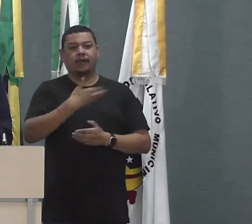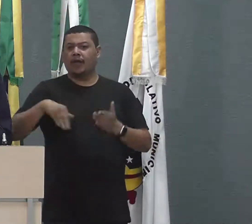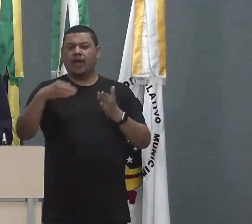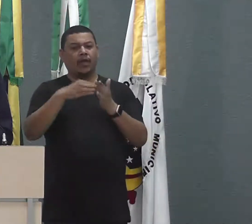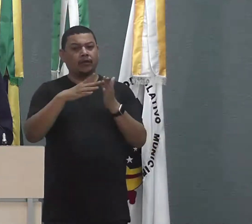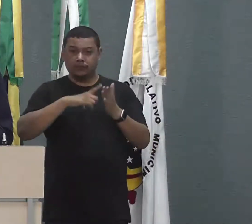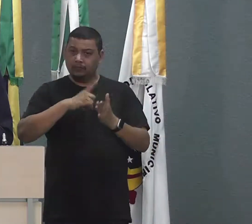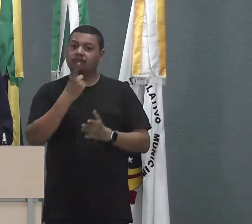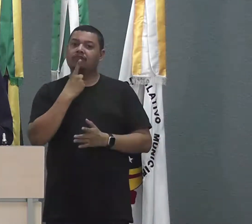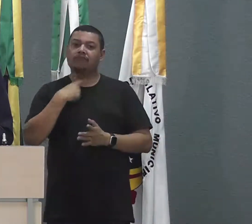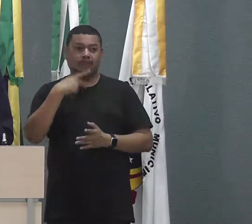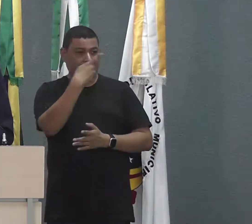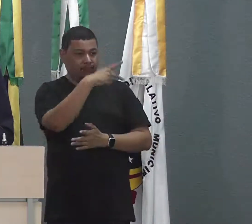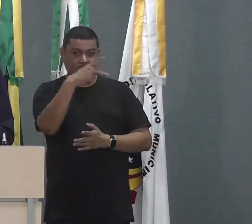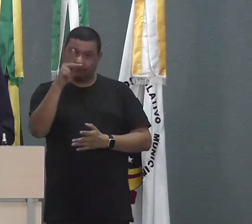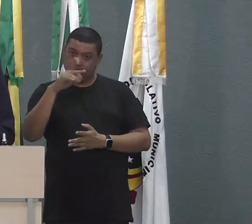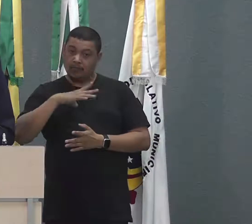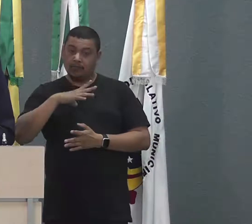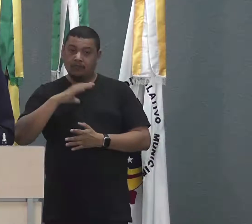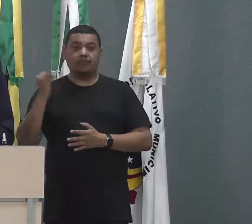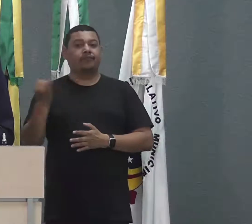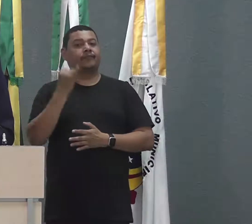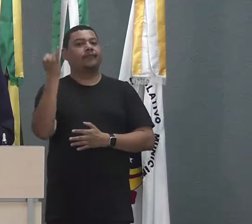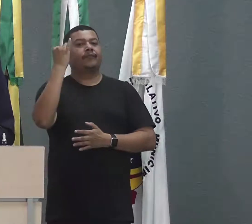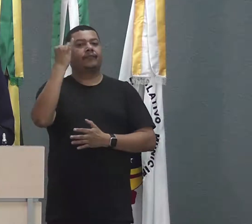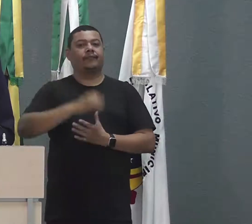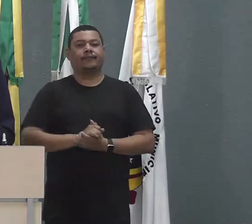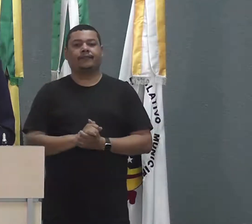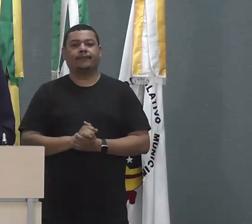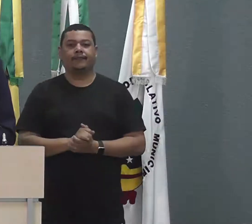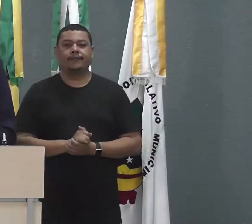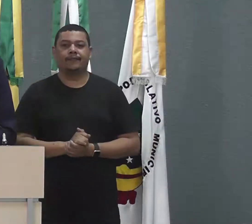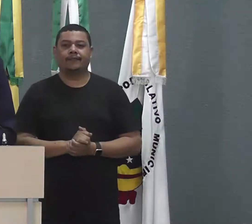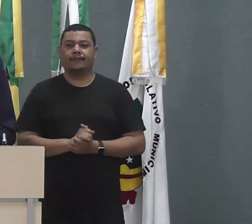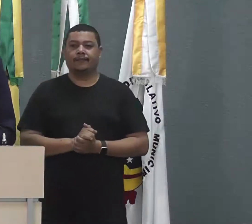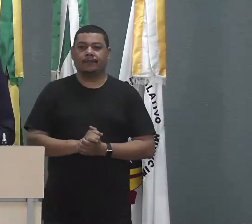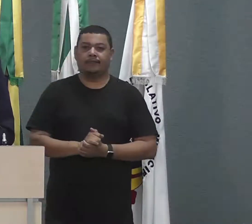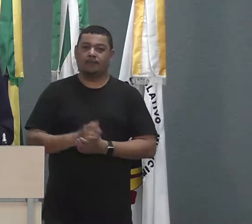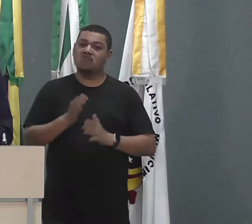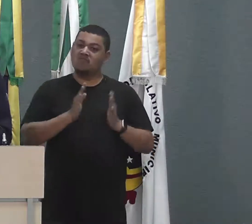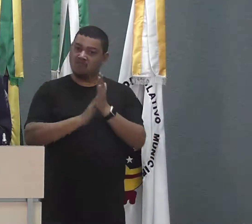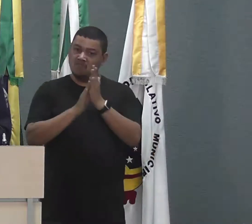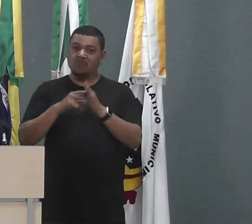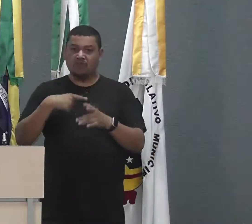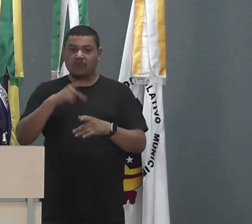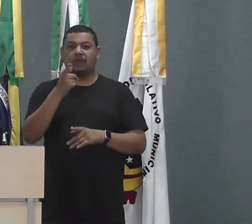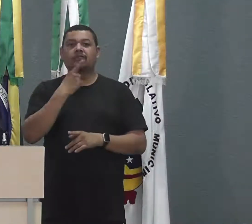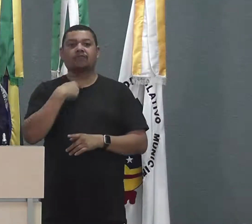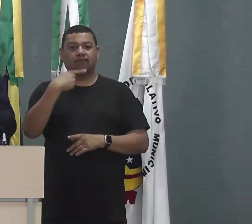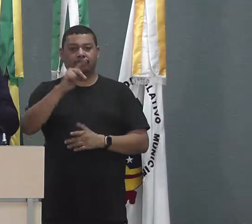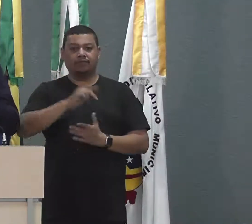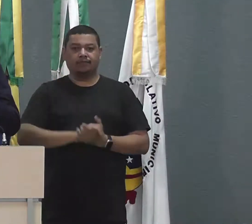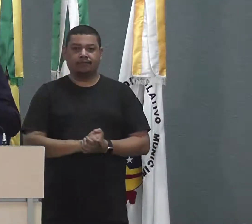iniciativa de vocês é de grande valia. Parabéns pela iniciativa de vocês.